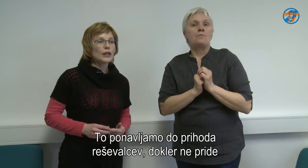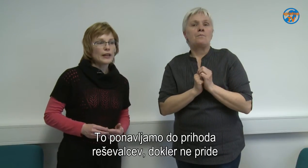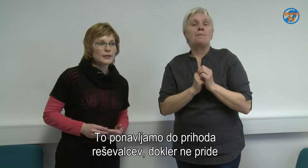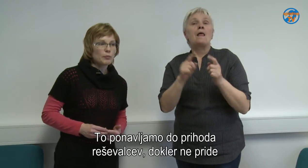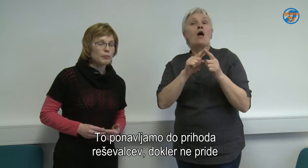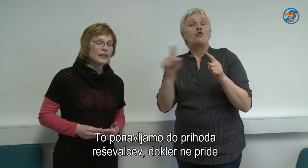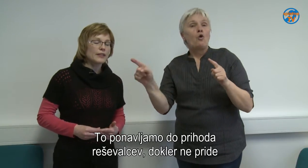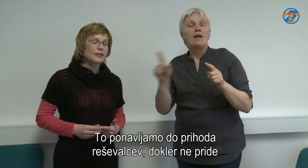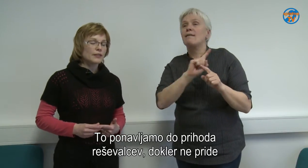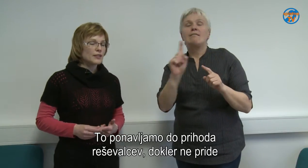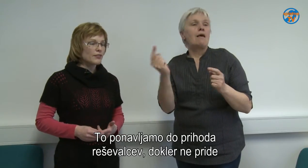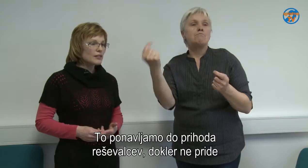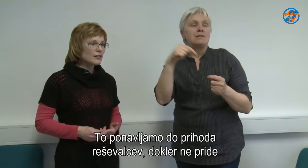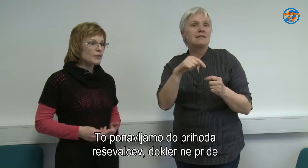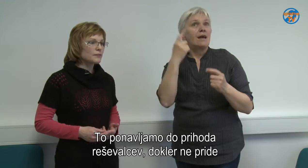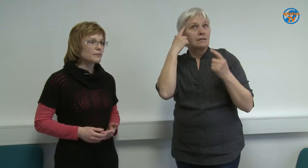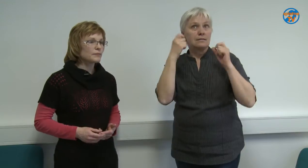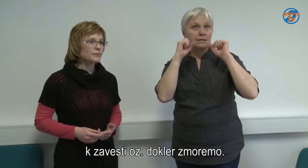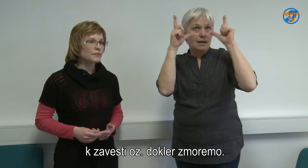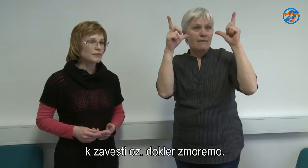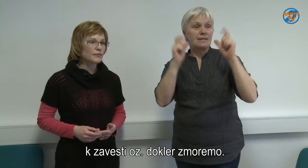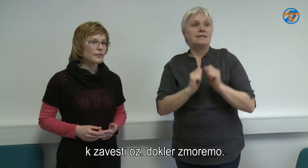Dokler ne pride k zavesti.